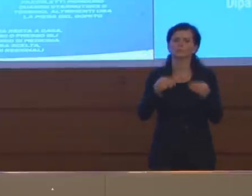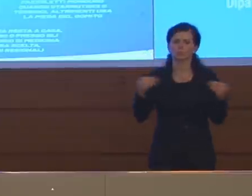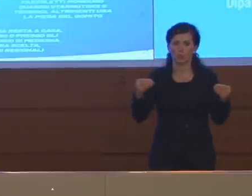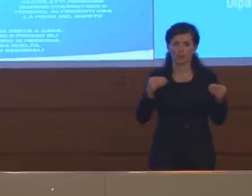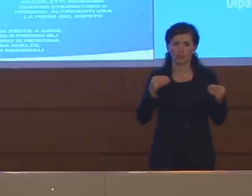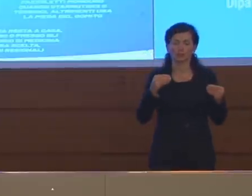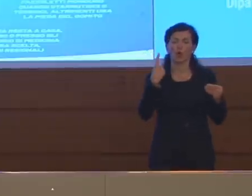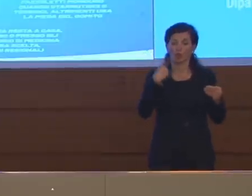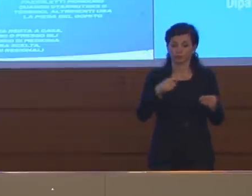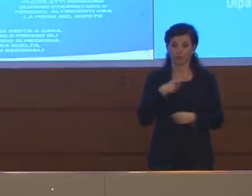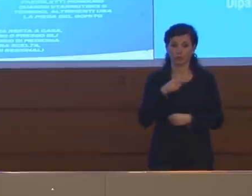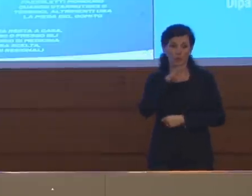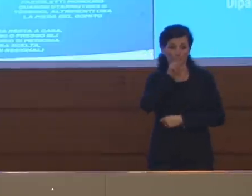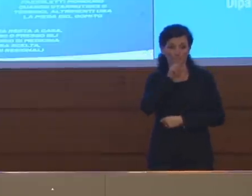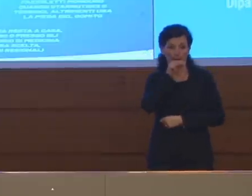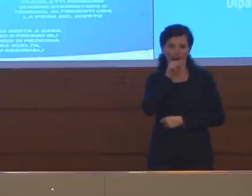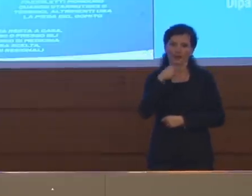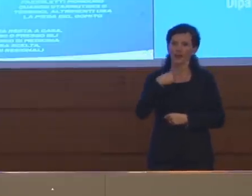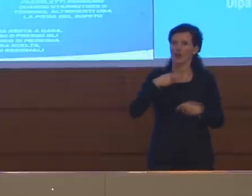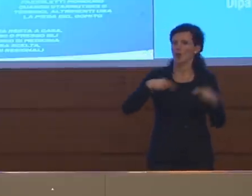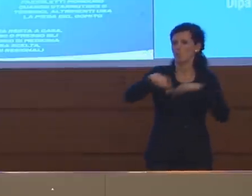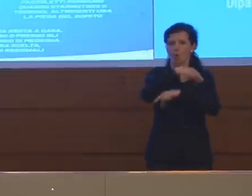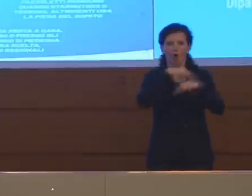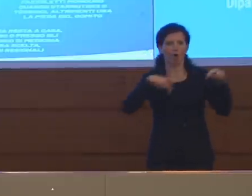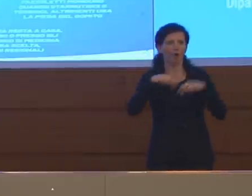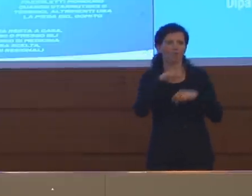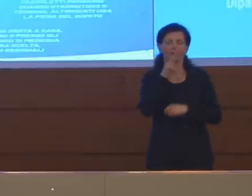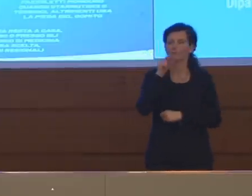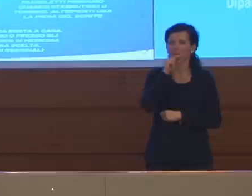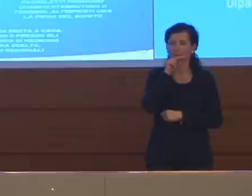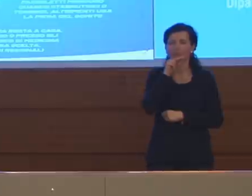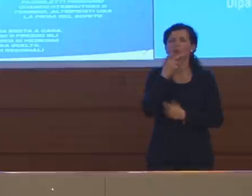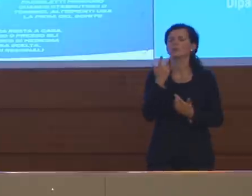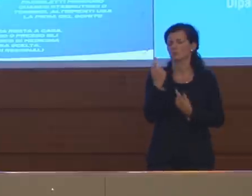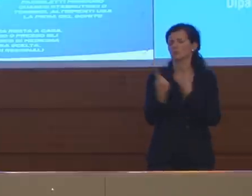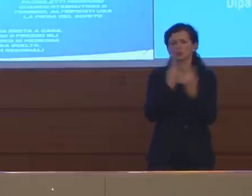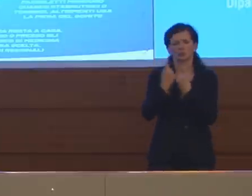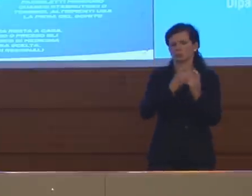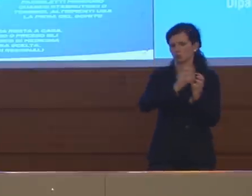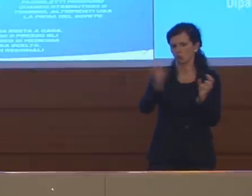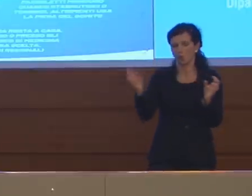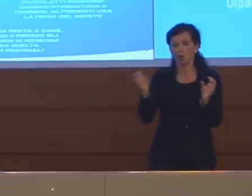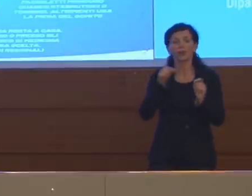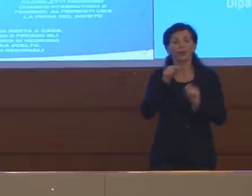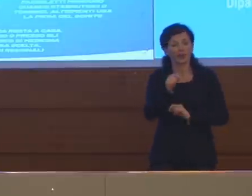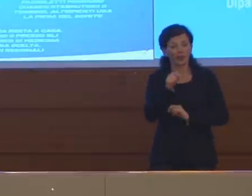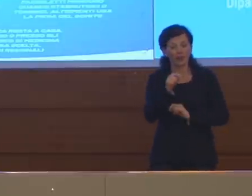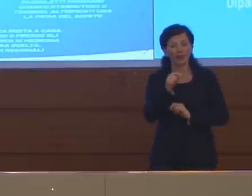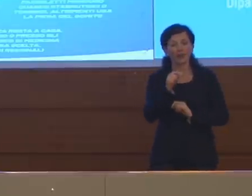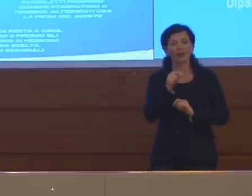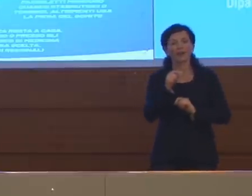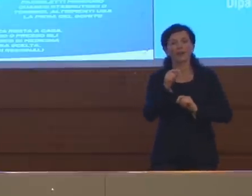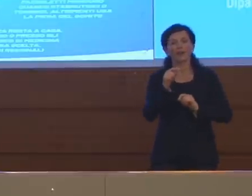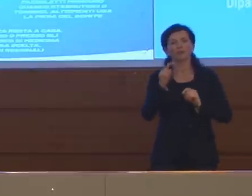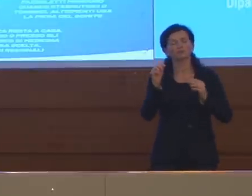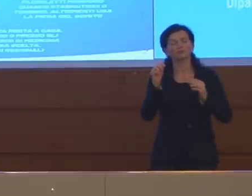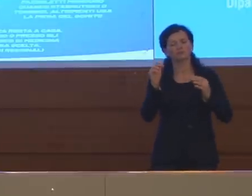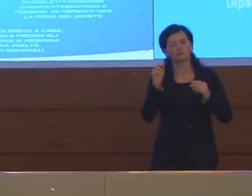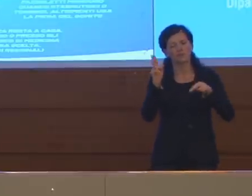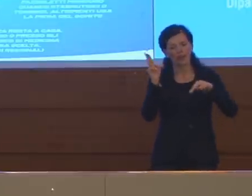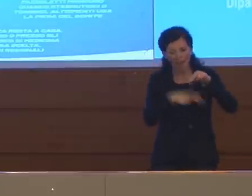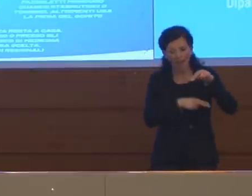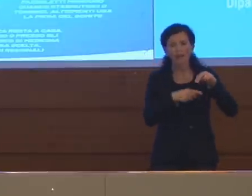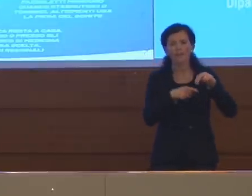mentre noi parliamo ci muoviamo in un determinato contesto, poi specifichiamo quale, si riduca o si elimini la possibilità